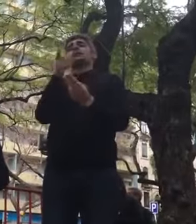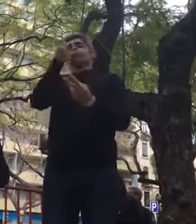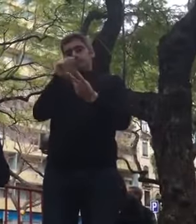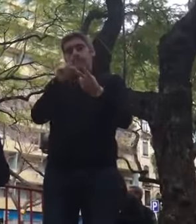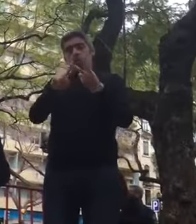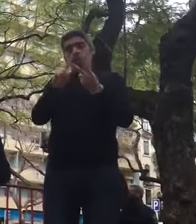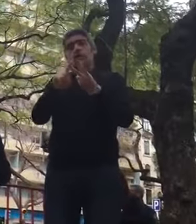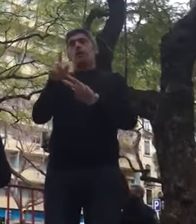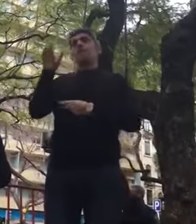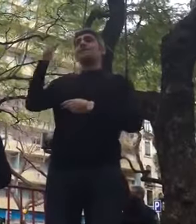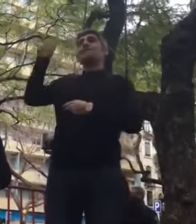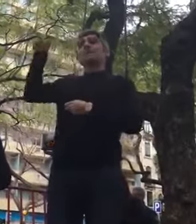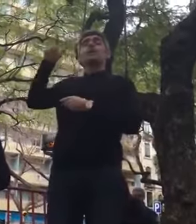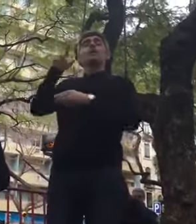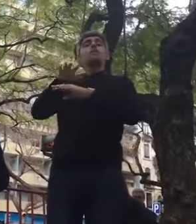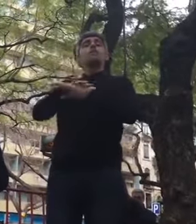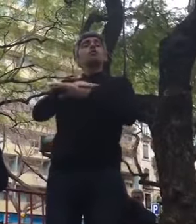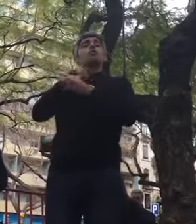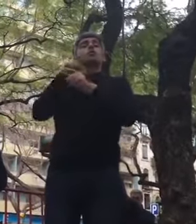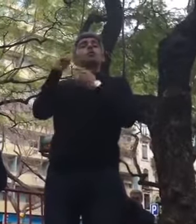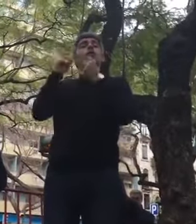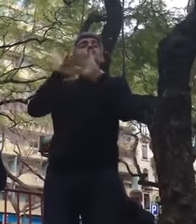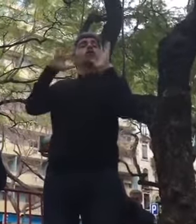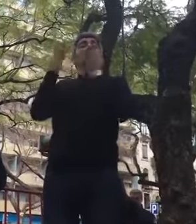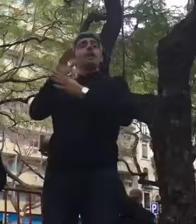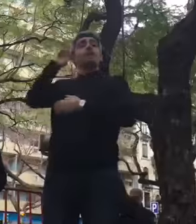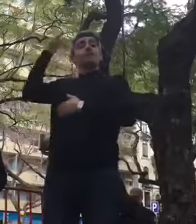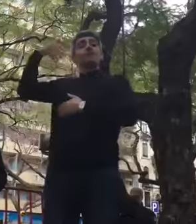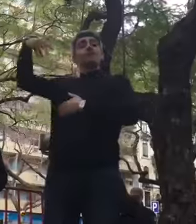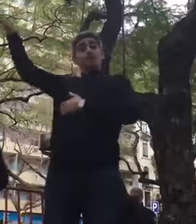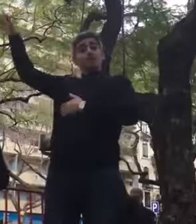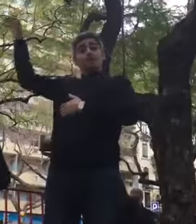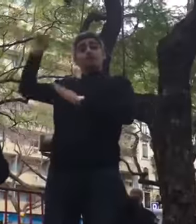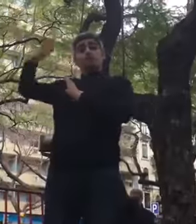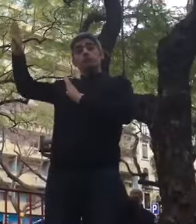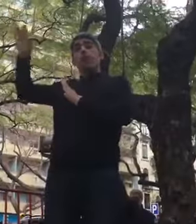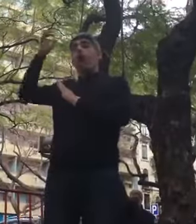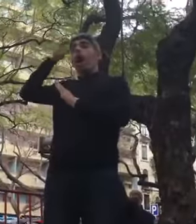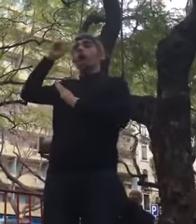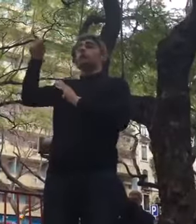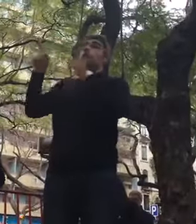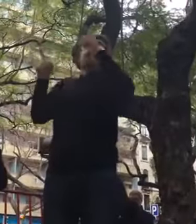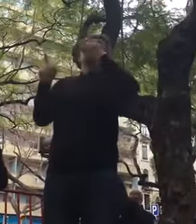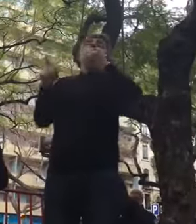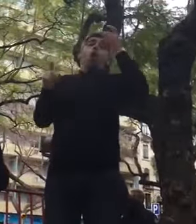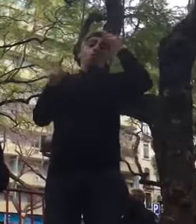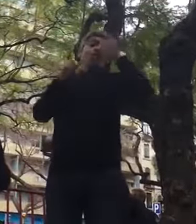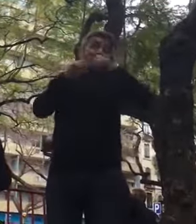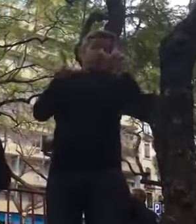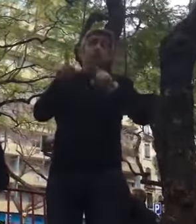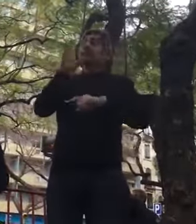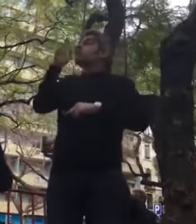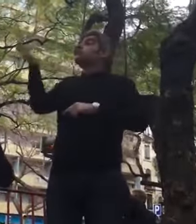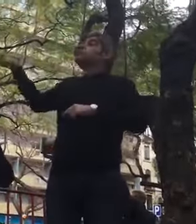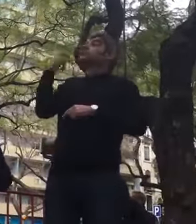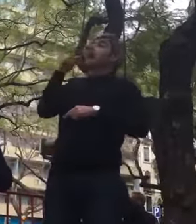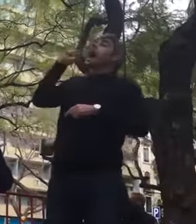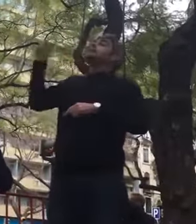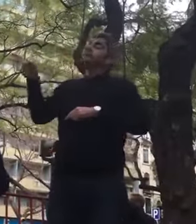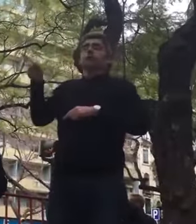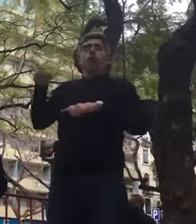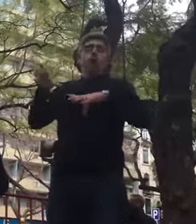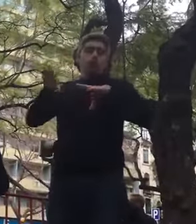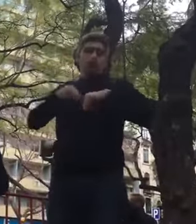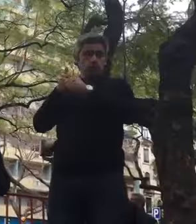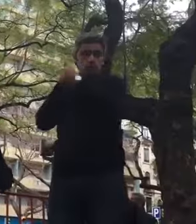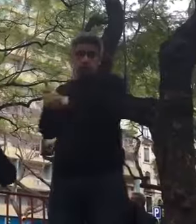do Conselho Consultivo da Procuradoria-Geral da República, ainda que, contrário ao que é a sua opinião, será assumido e será